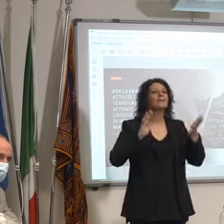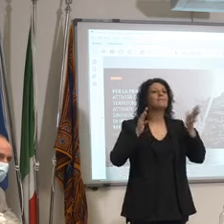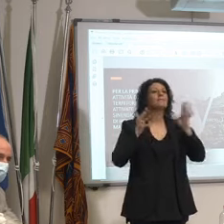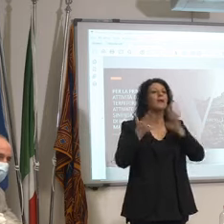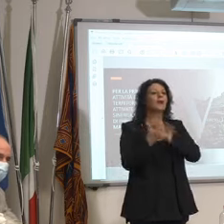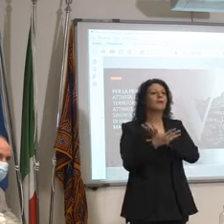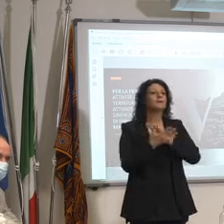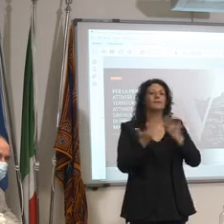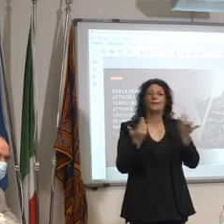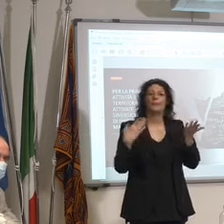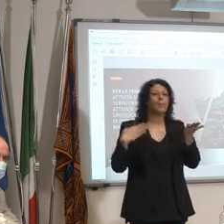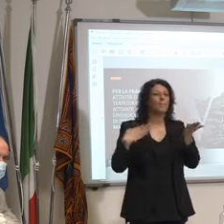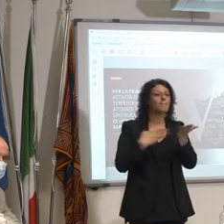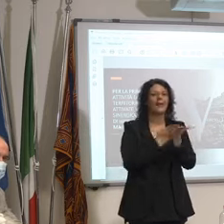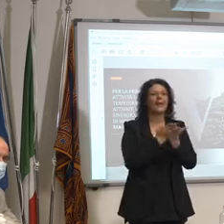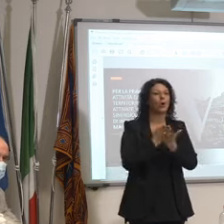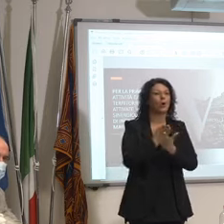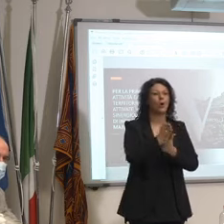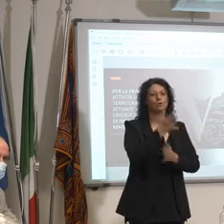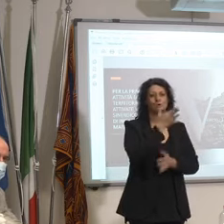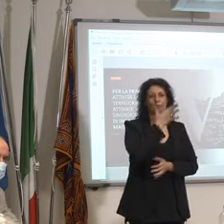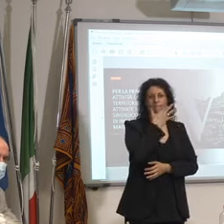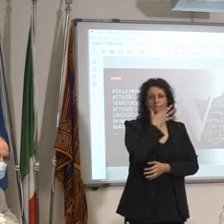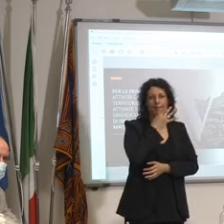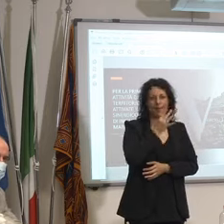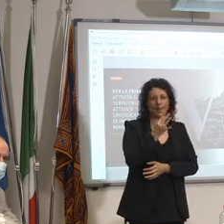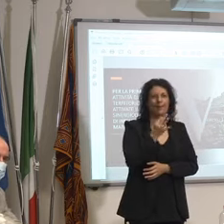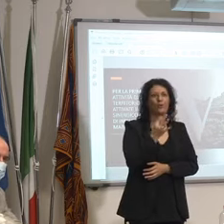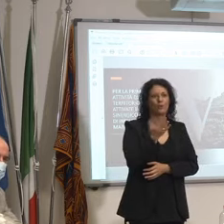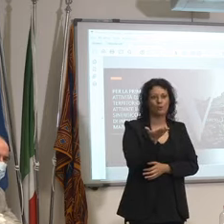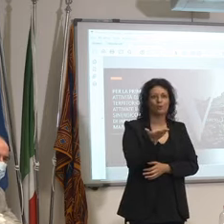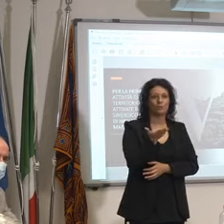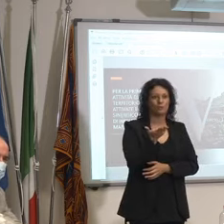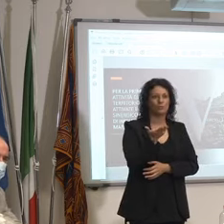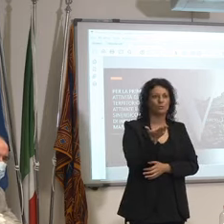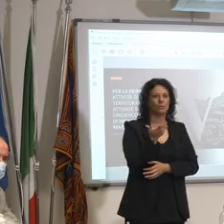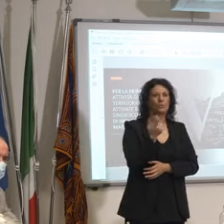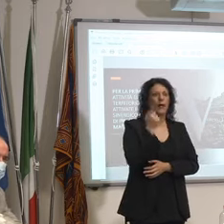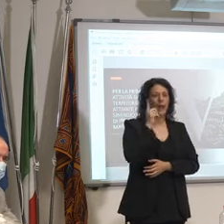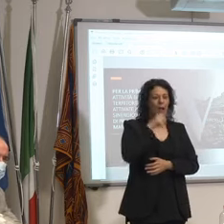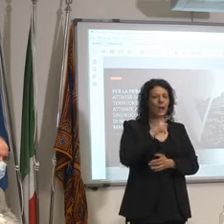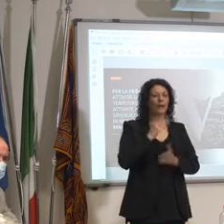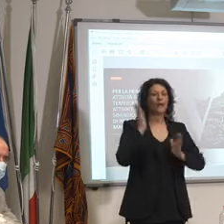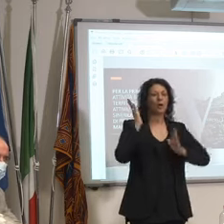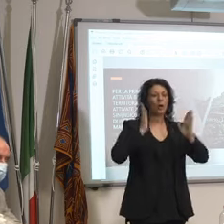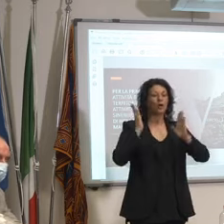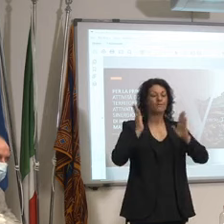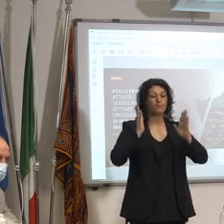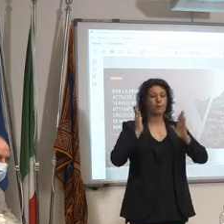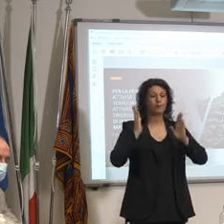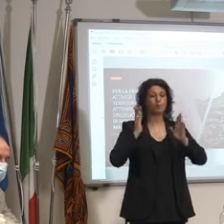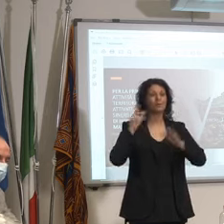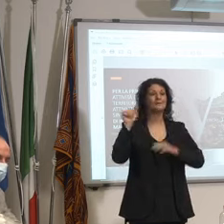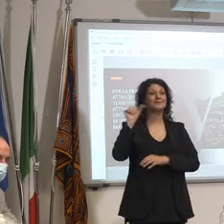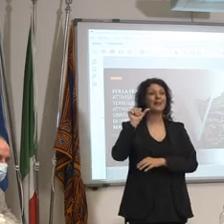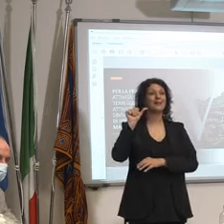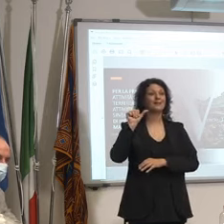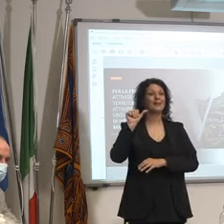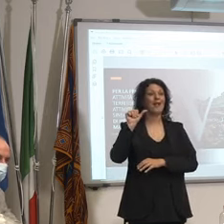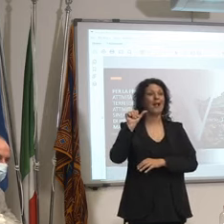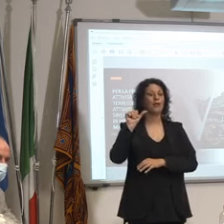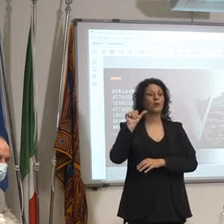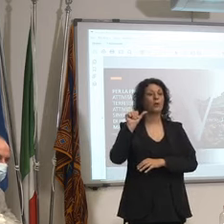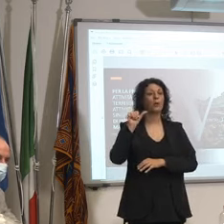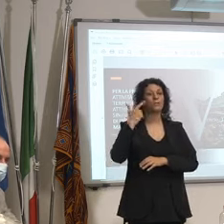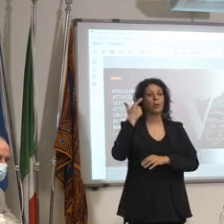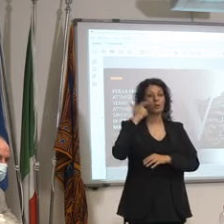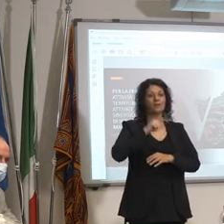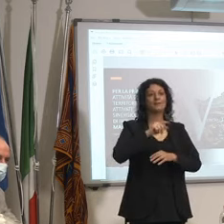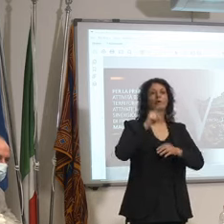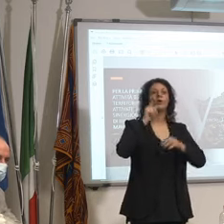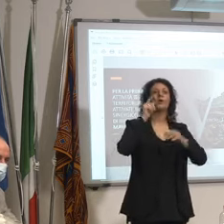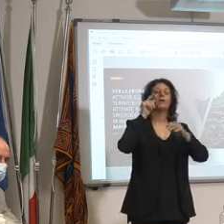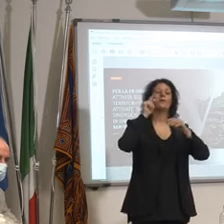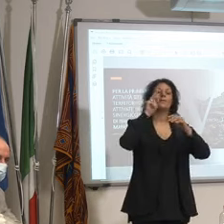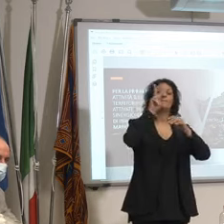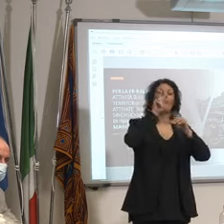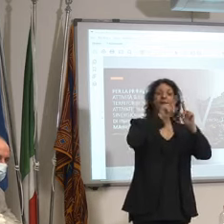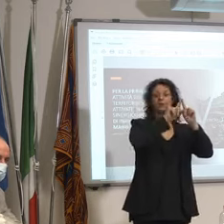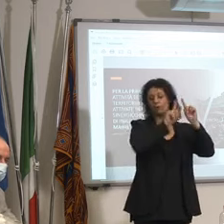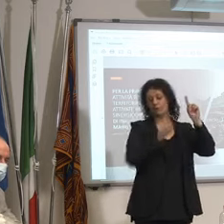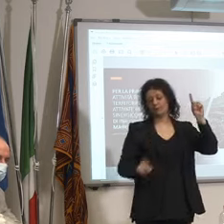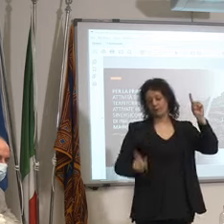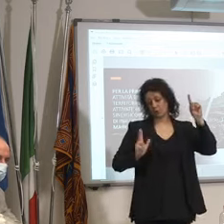secondo me più bello anche nel Santiago di Compostela su quanti 1200 km di percorso perché la Sicilia più o meno dista questo